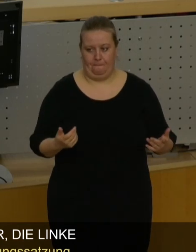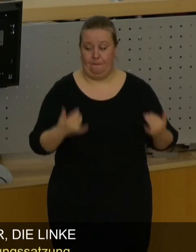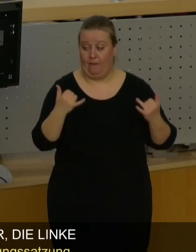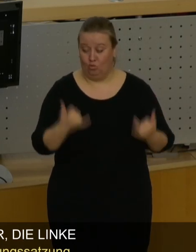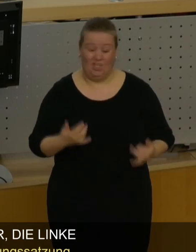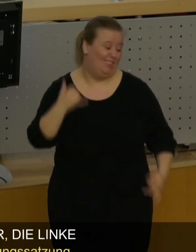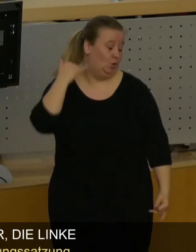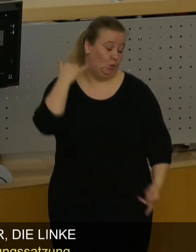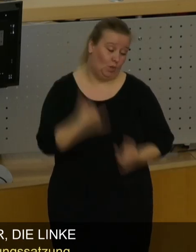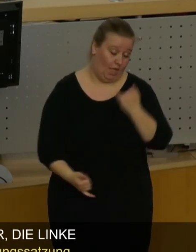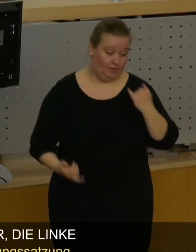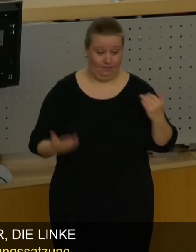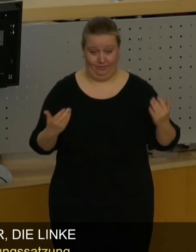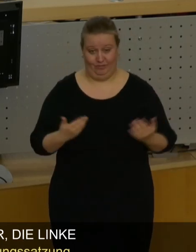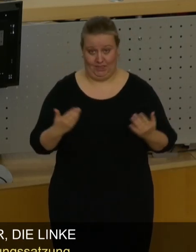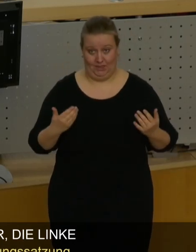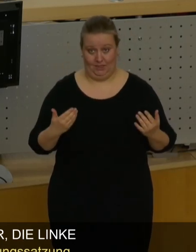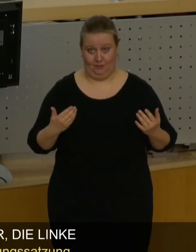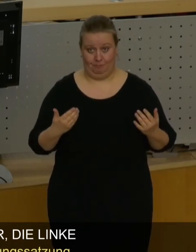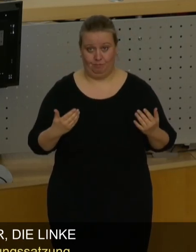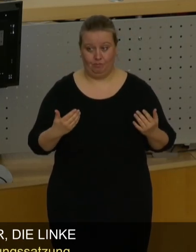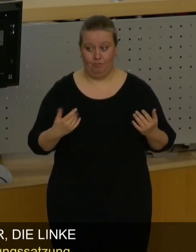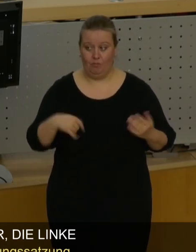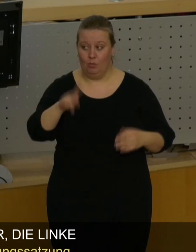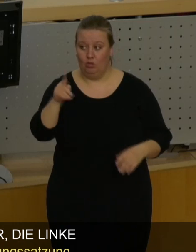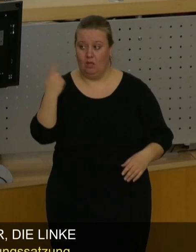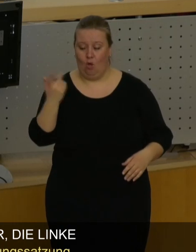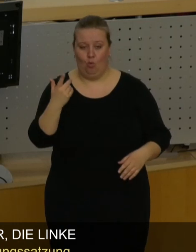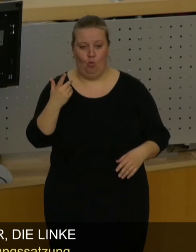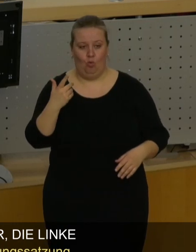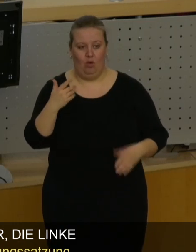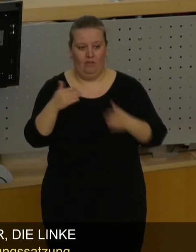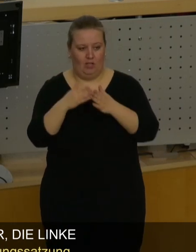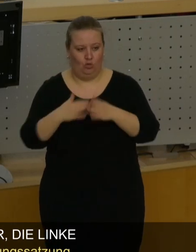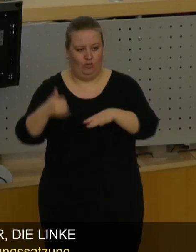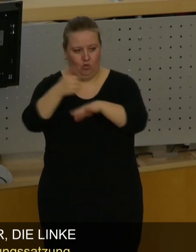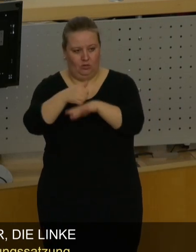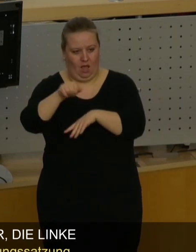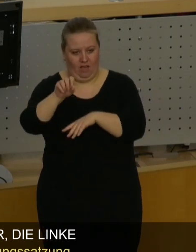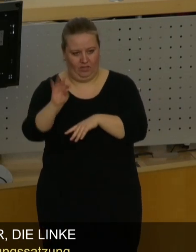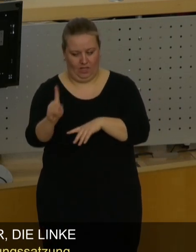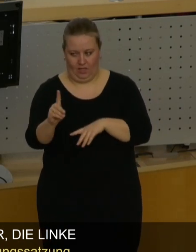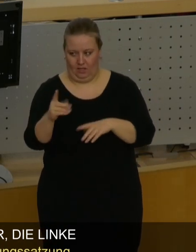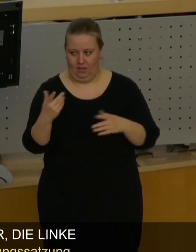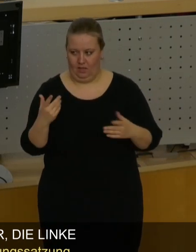Und jetzt zu ganz guter Letzt noch ein Wort zu dem vermeintlichen Fraktionsvorsitzenden der AfD, der hier gesprochen hat.